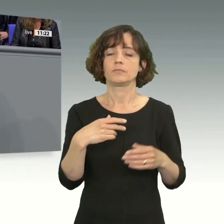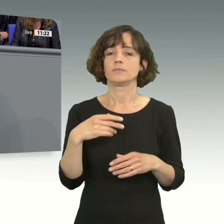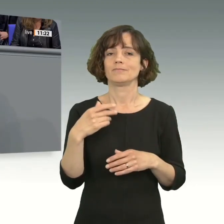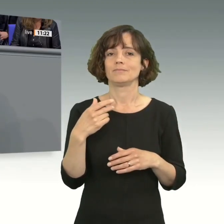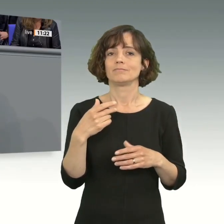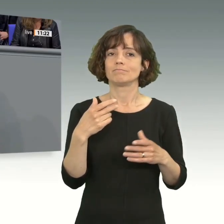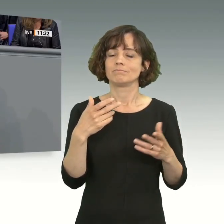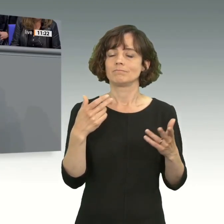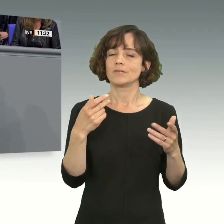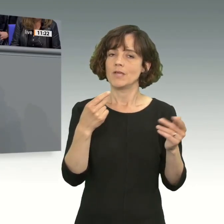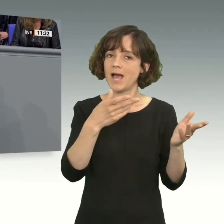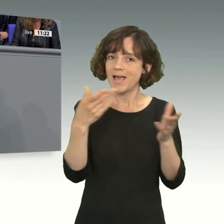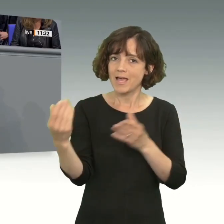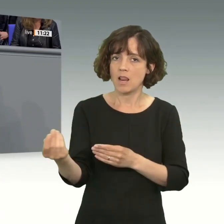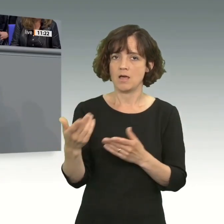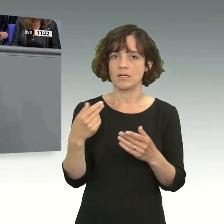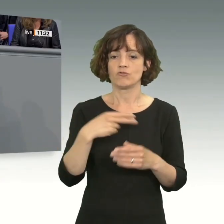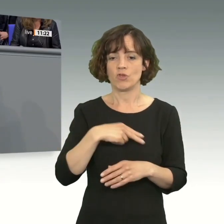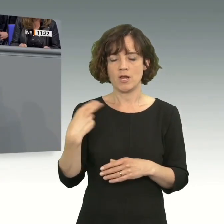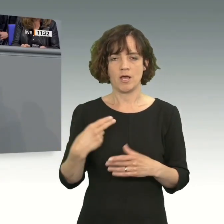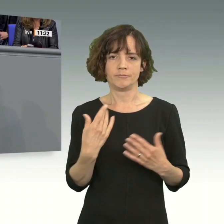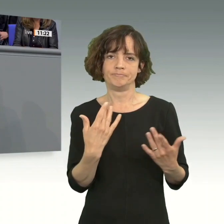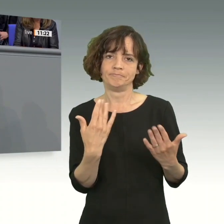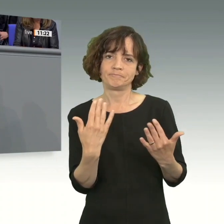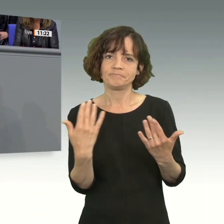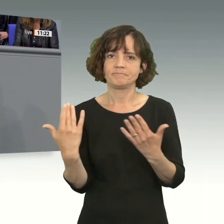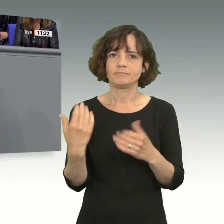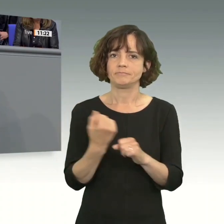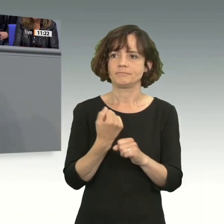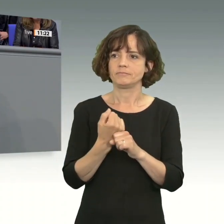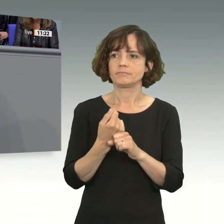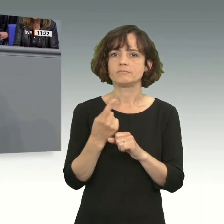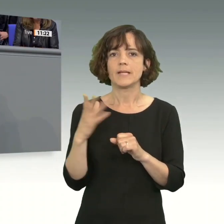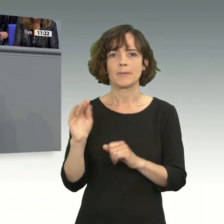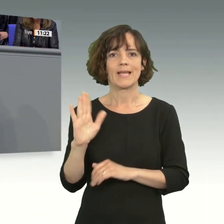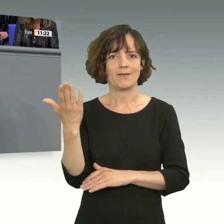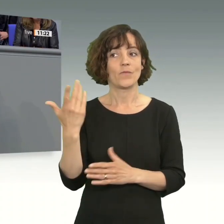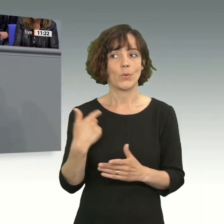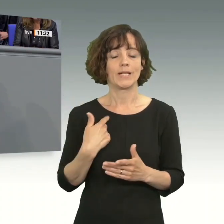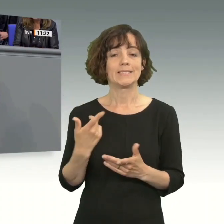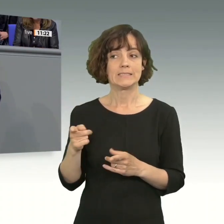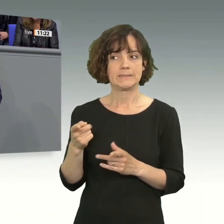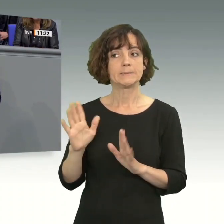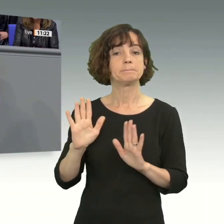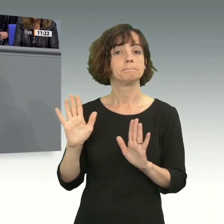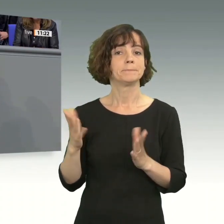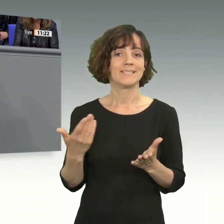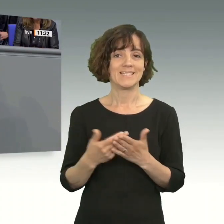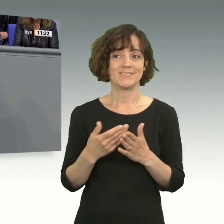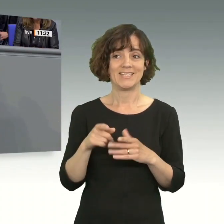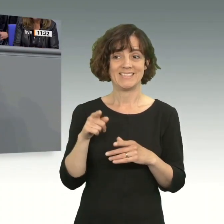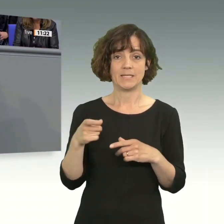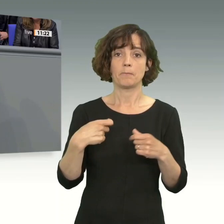erwartet und eingeladen. China wirbt mit aller Macht und droht damit Erfolg zu haben. Und deswegen, wir dürfen diese